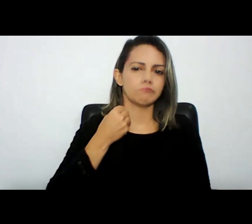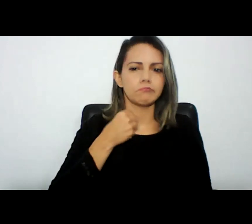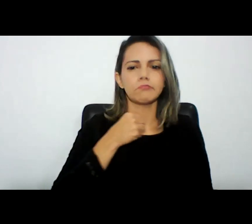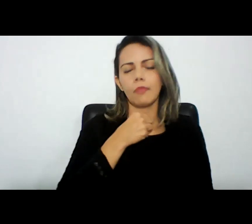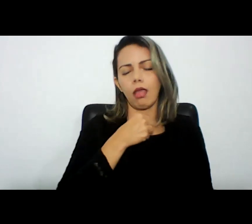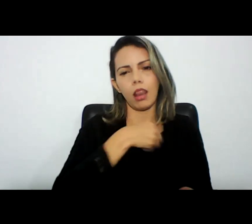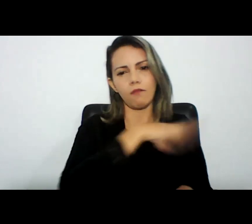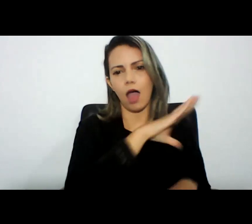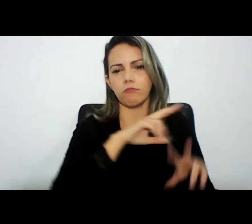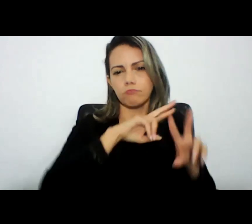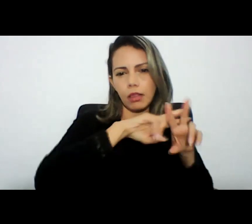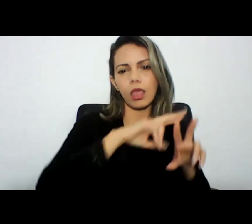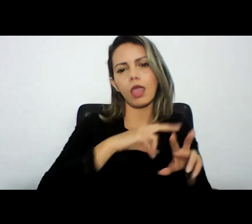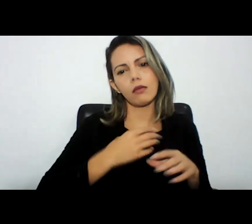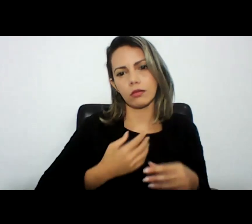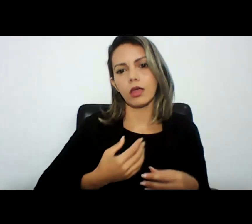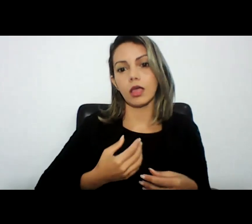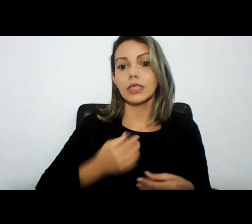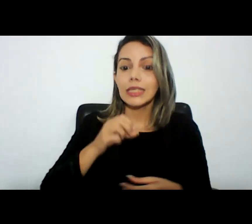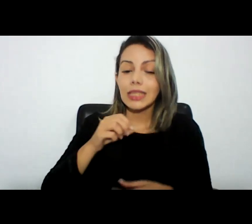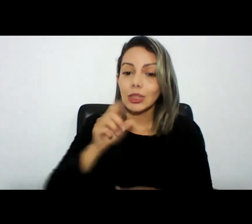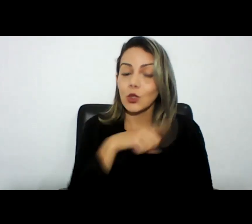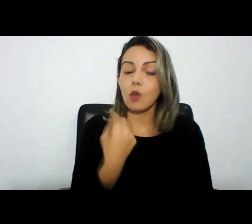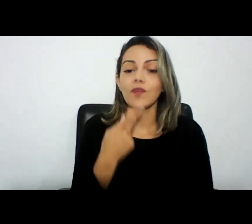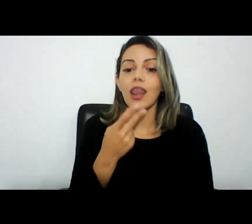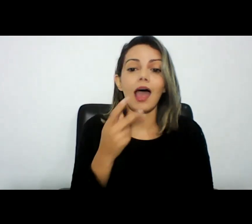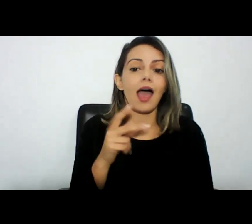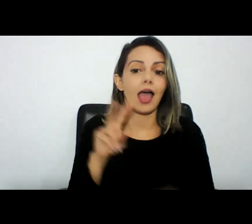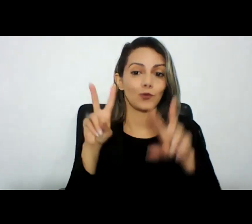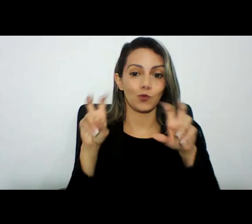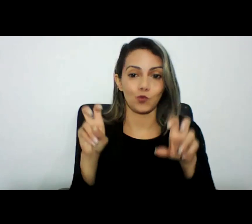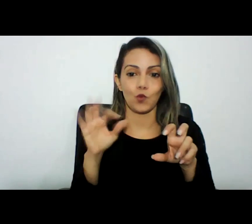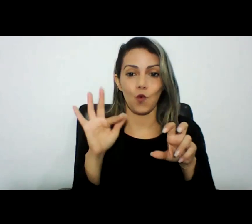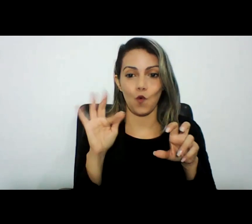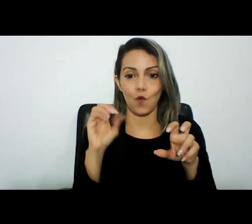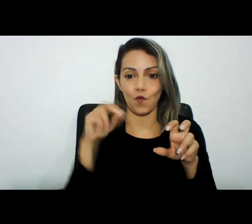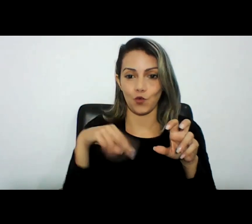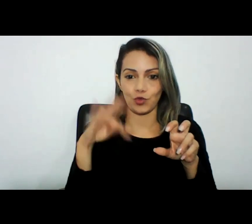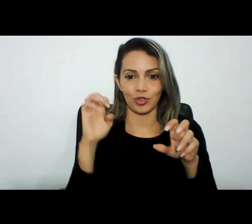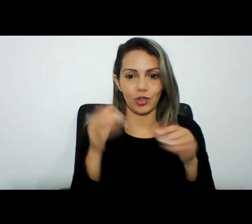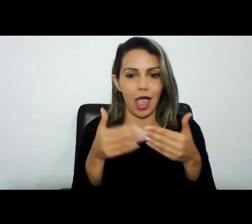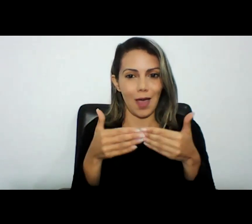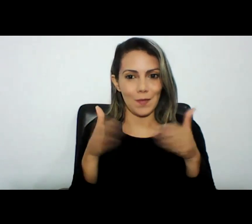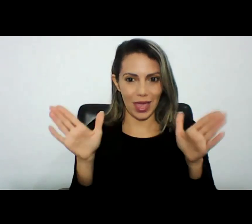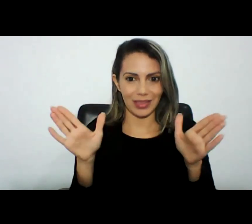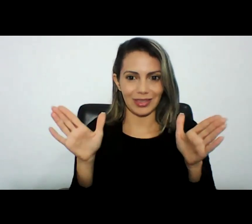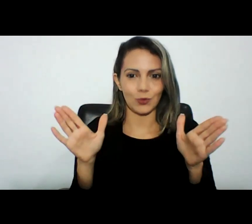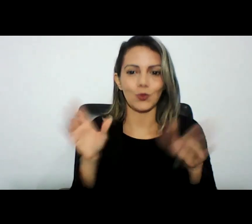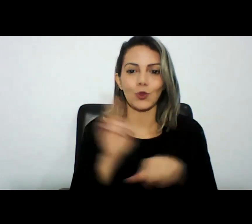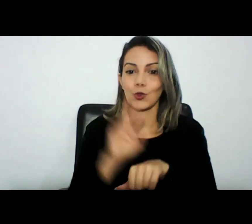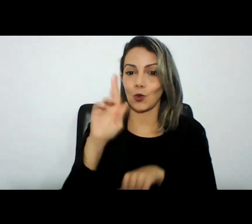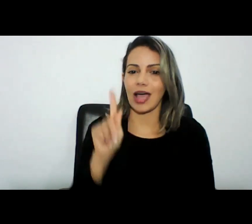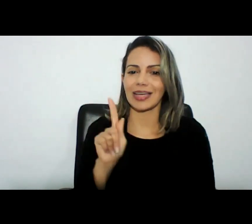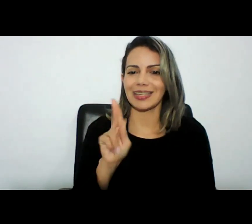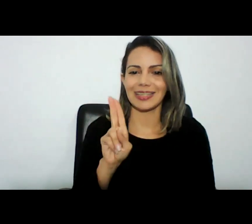Quando a gente vai falar de fonte aberta, e quando a gente escuta o doutor Guilherme falar e fala muito bem, eu tenho um